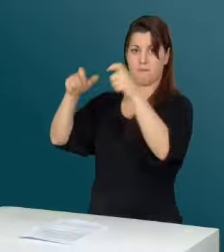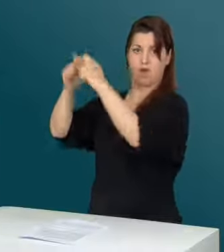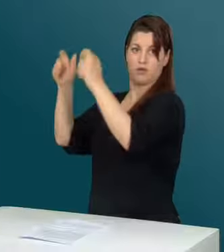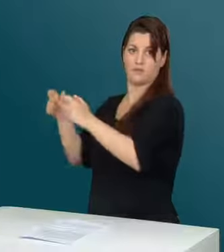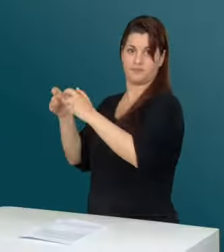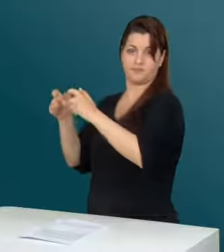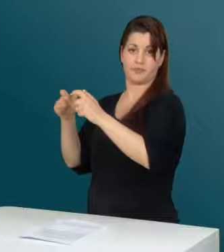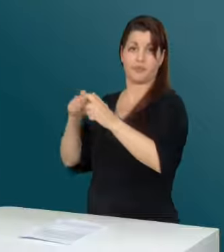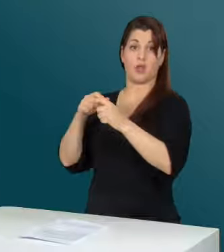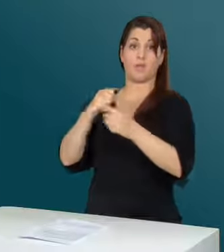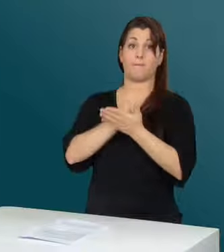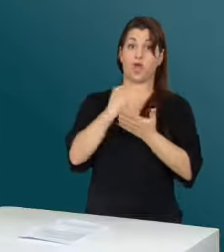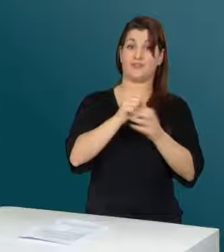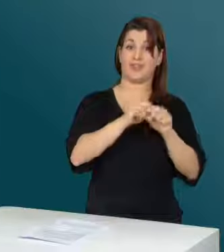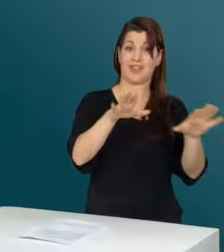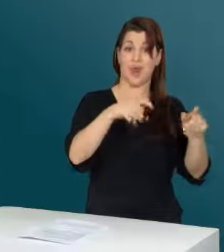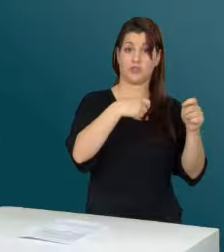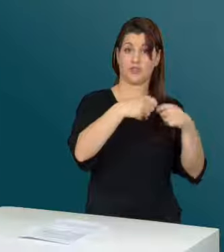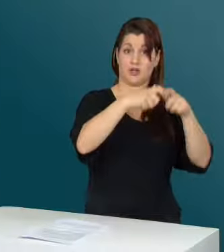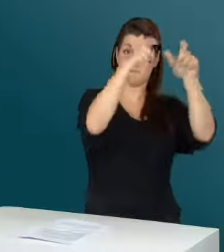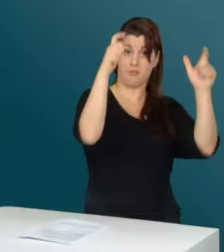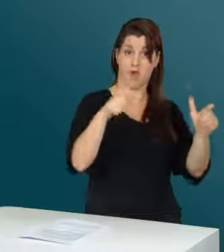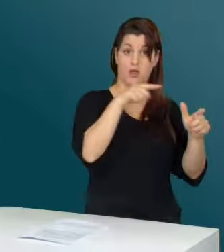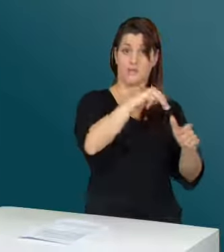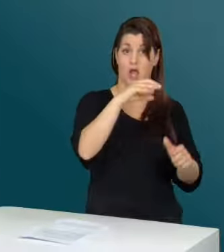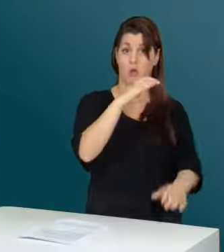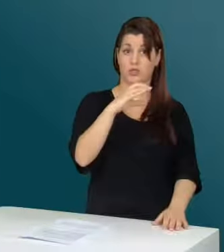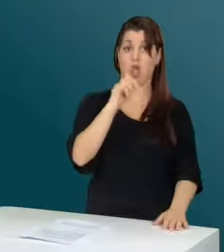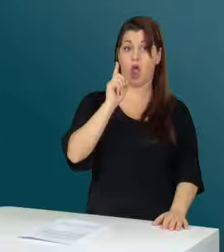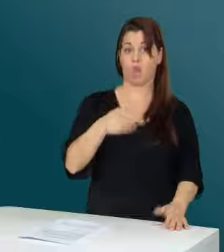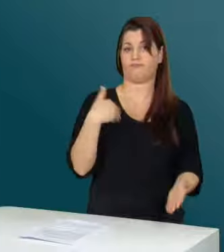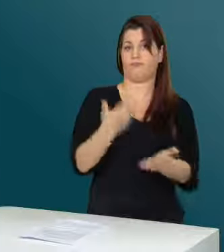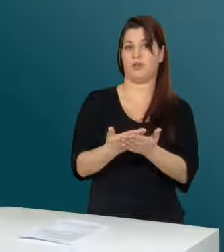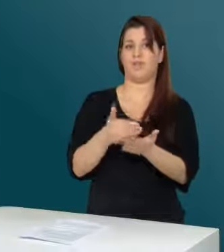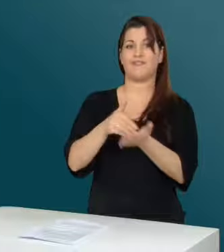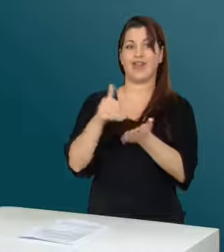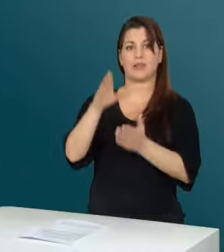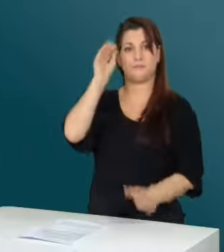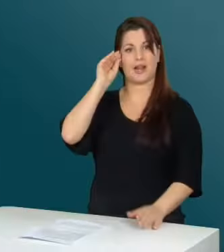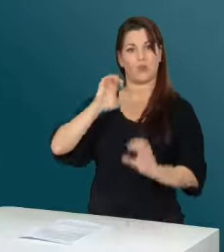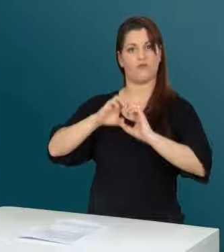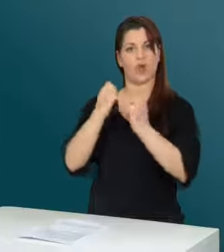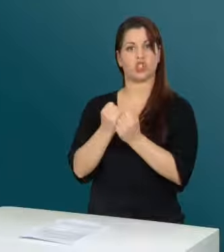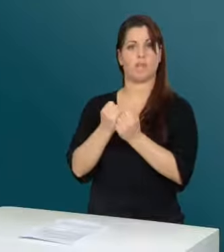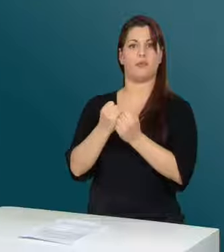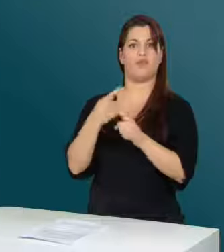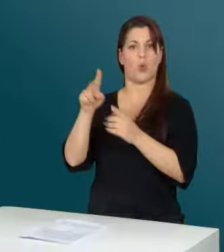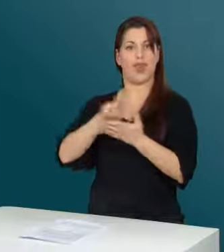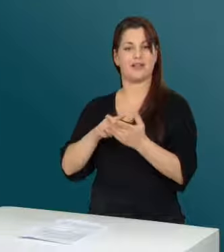machten in anderen Firmen oft schlimme Erfahrungen. Die Postverteilungsfirma Miracle Couriers bietet auch Weiterbildungen und